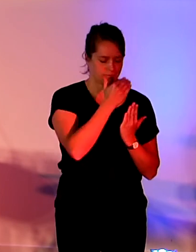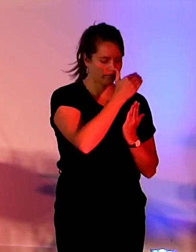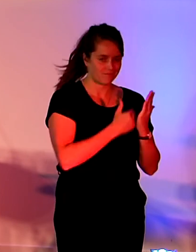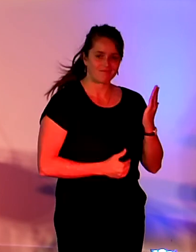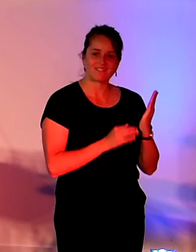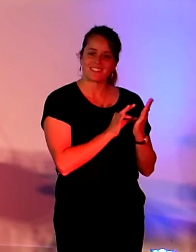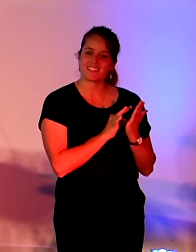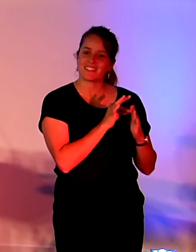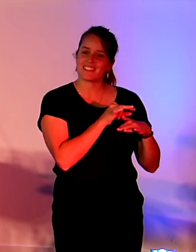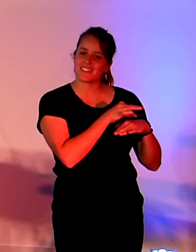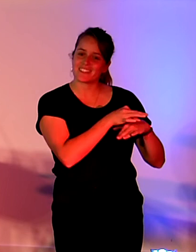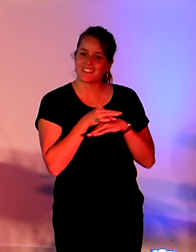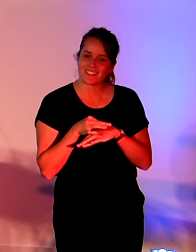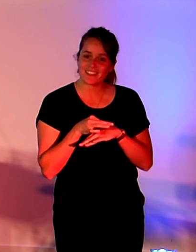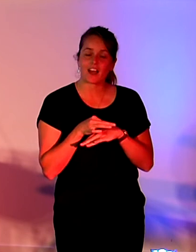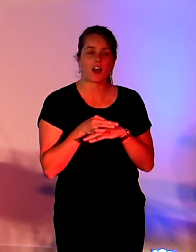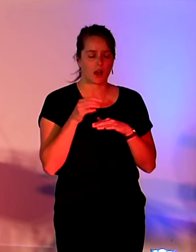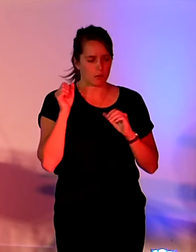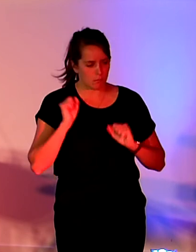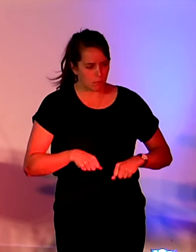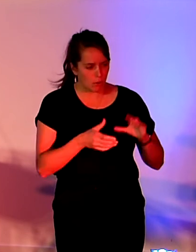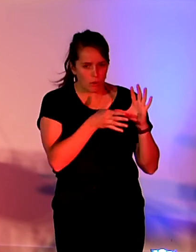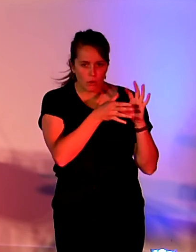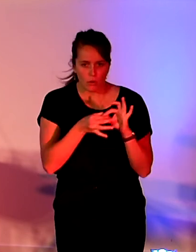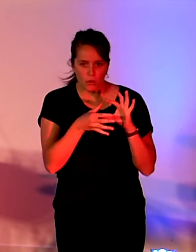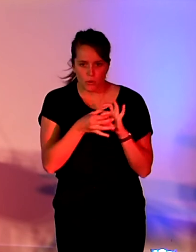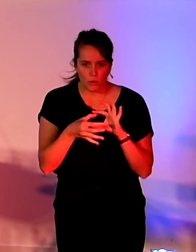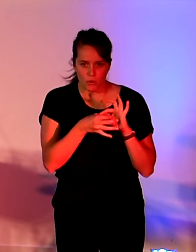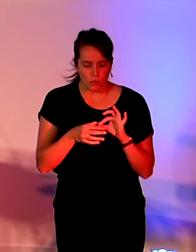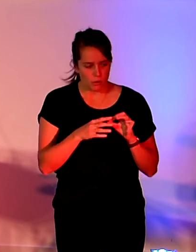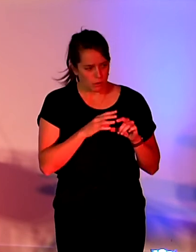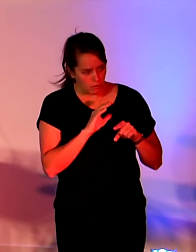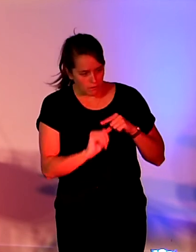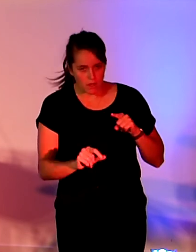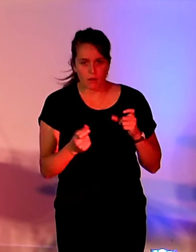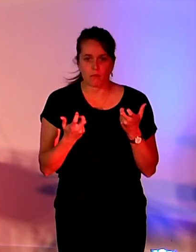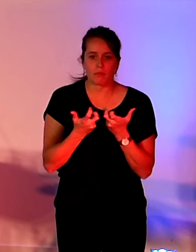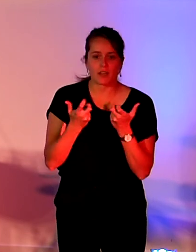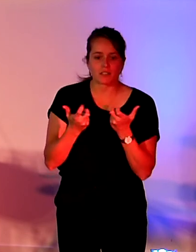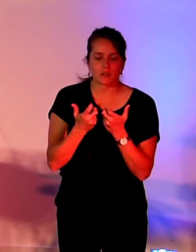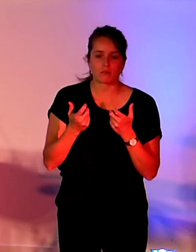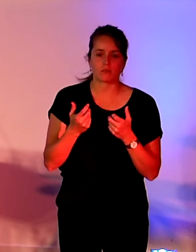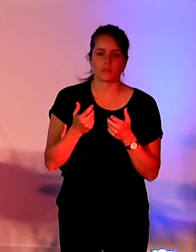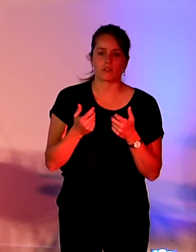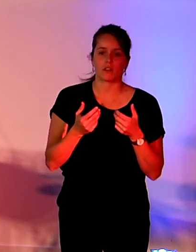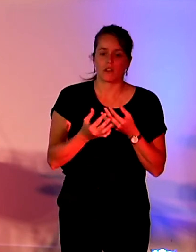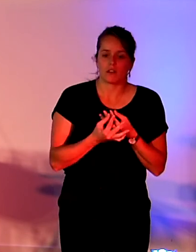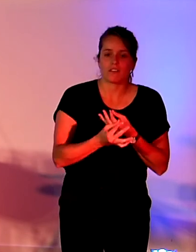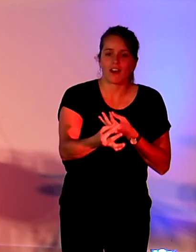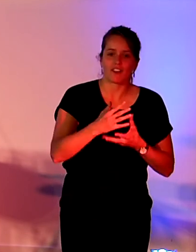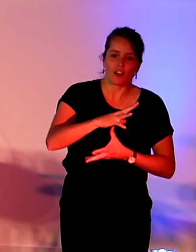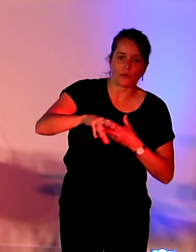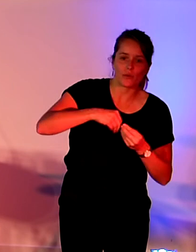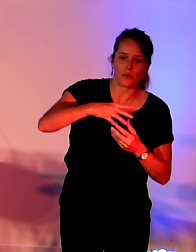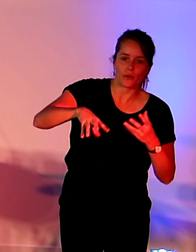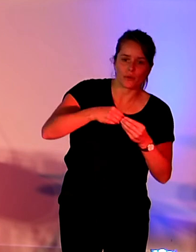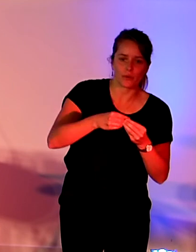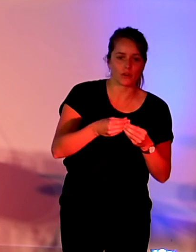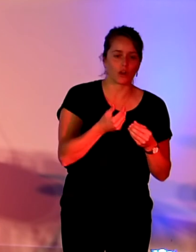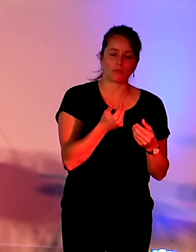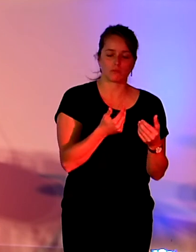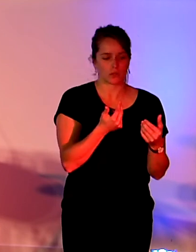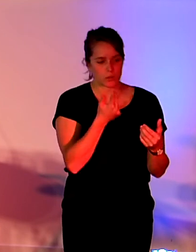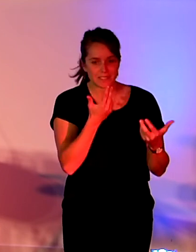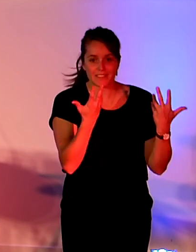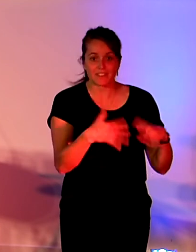On peut citer quelques mesures prioritaires comme soutenir le développement de la filière du reconditionnement et du réemploi, en